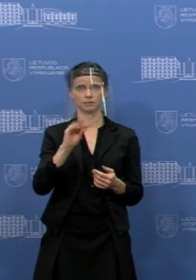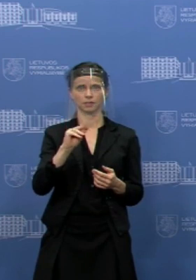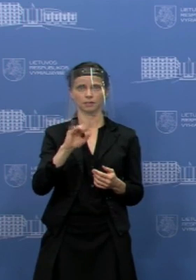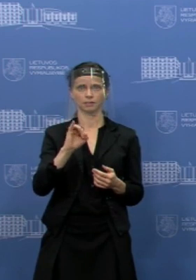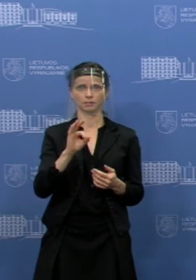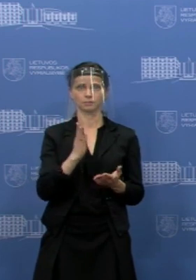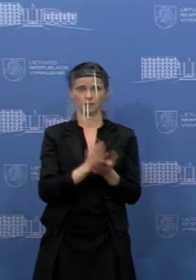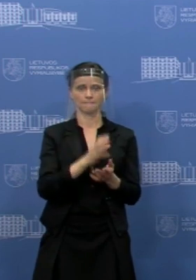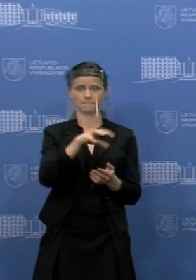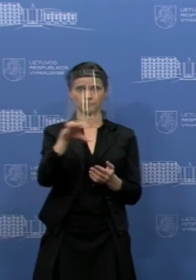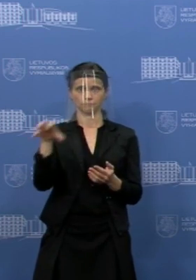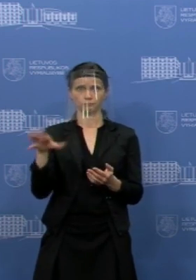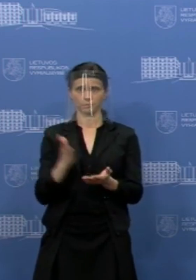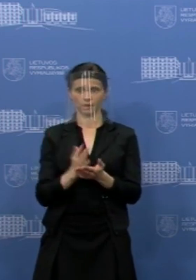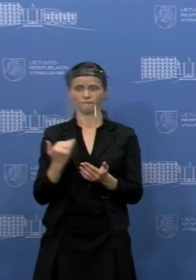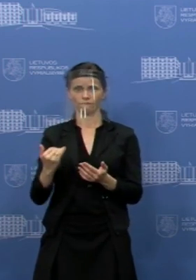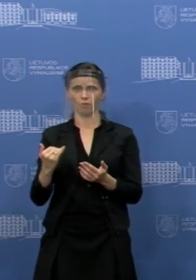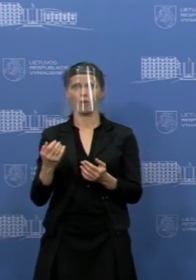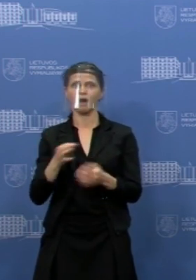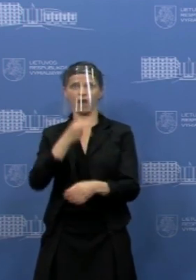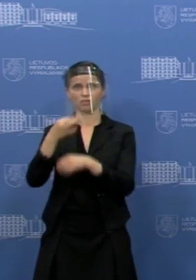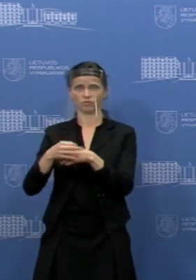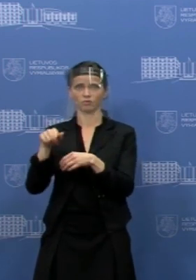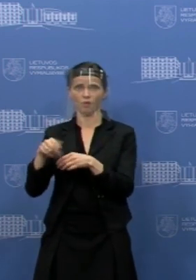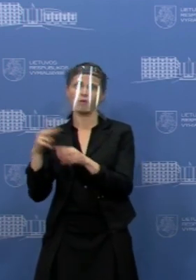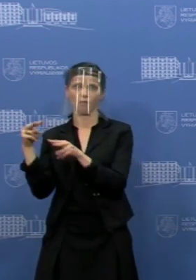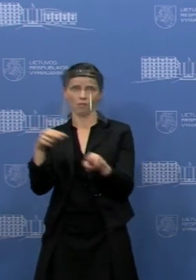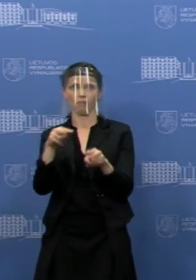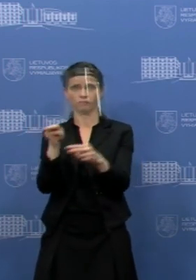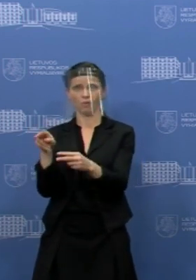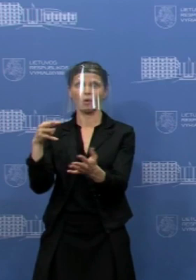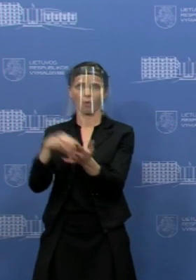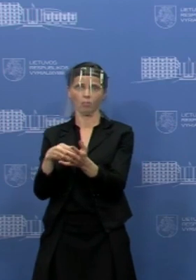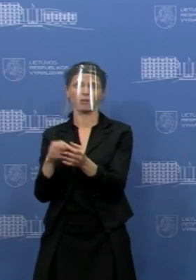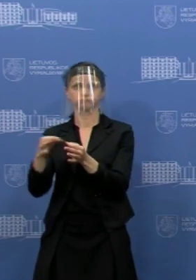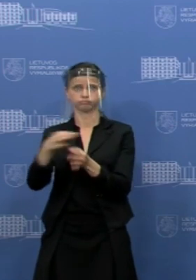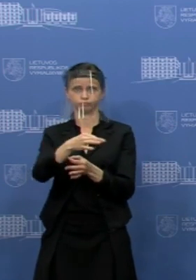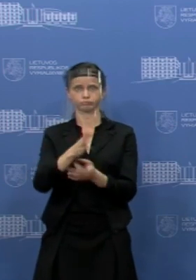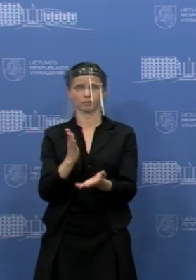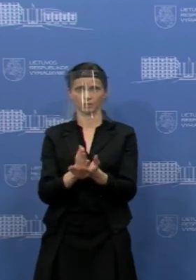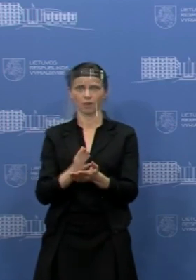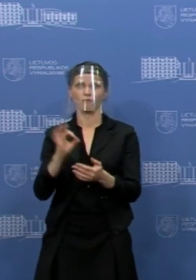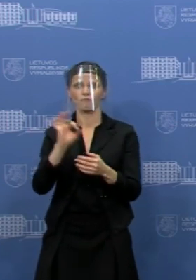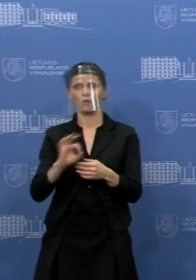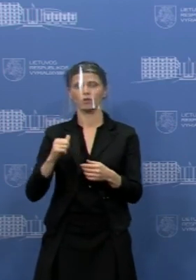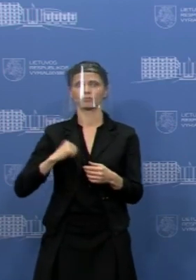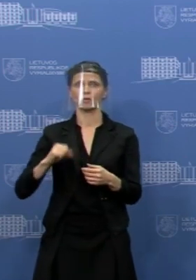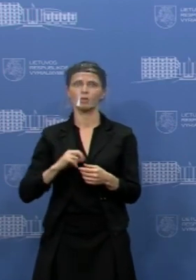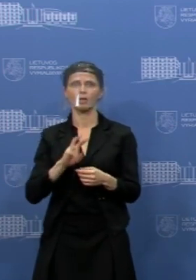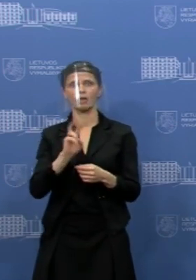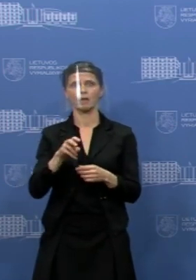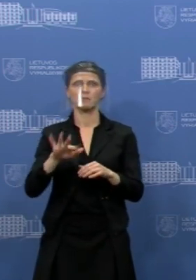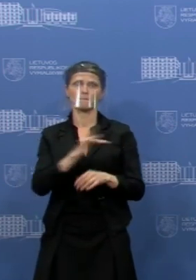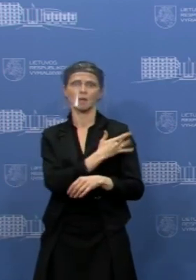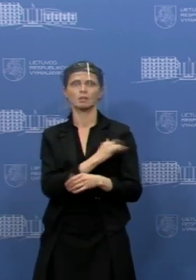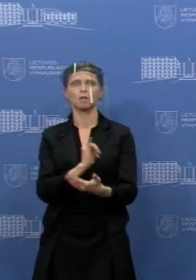organizuojančios institucijos, kurios prižiūri ir koordinuoja, kaip yra teikiamos asmens įkatos priežas